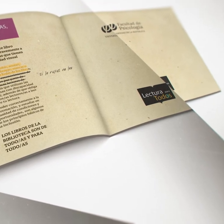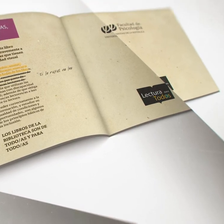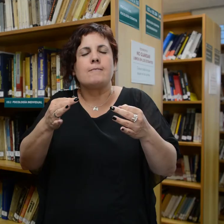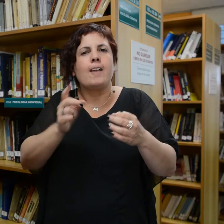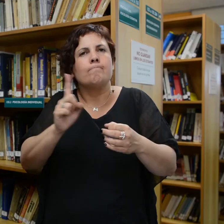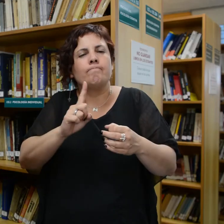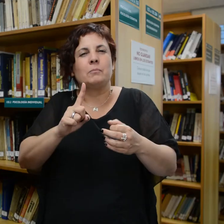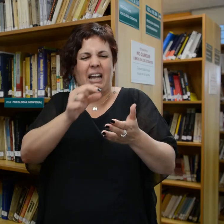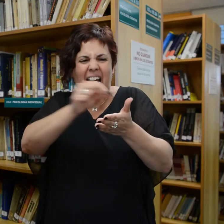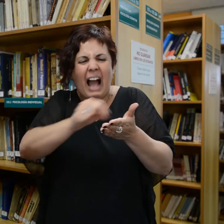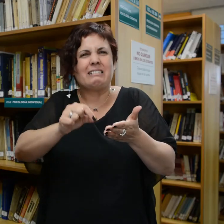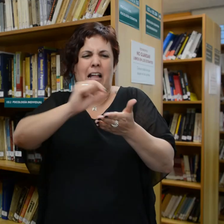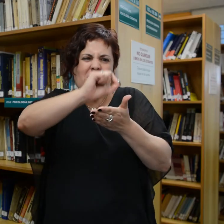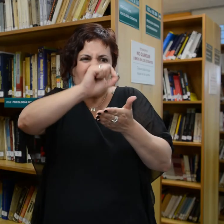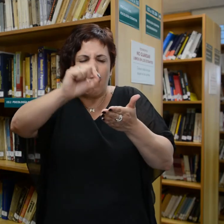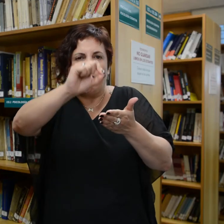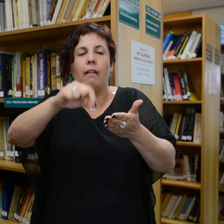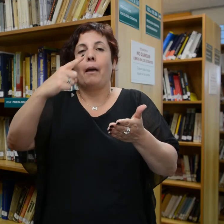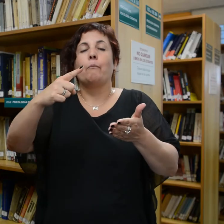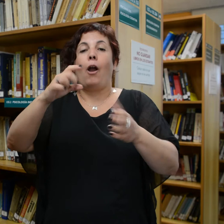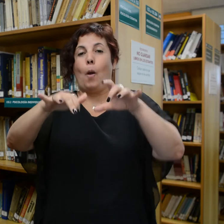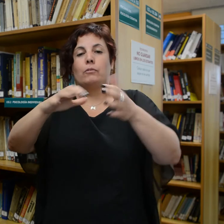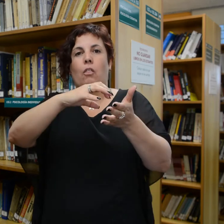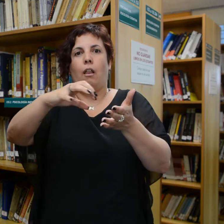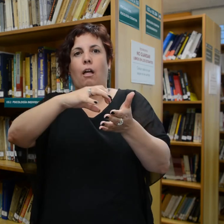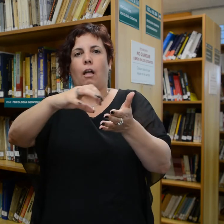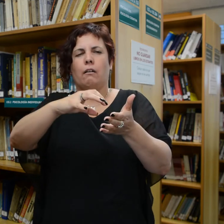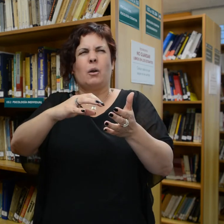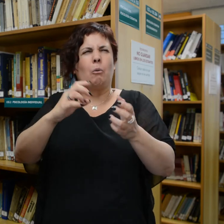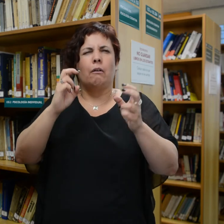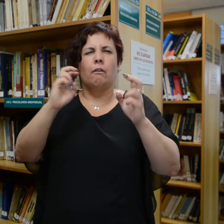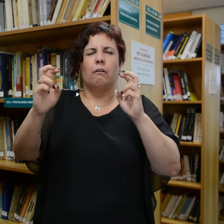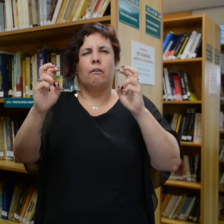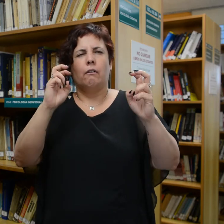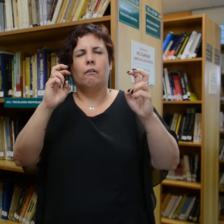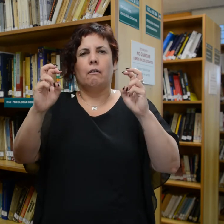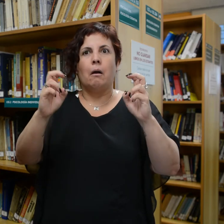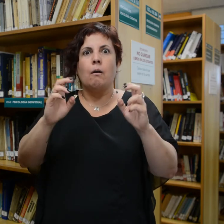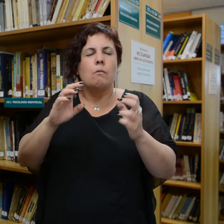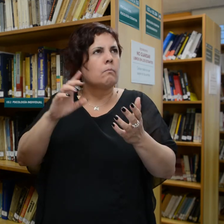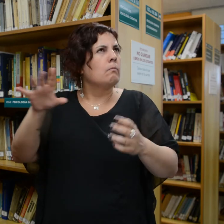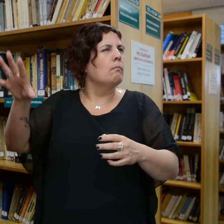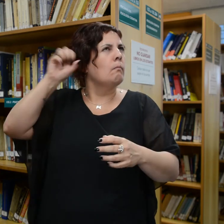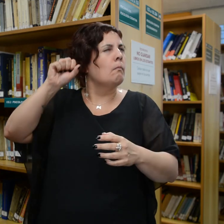Las rayas y anotaciones cambian la narrativa y producen sonidos que dificultan la comprensión del texto.